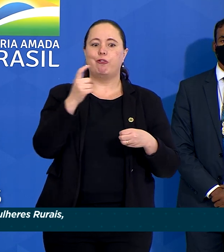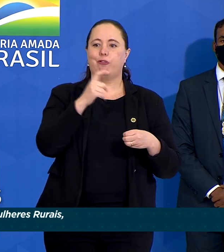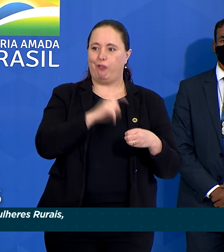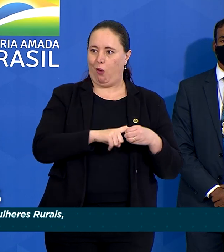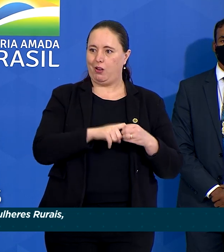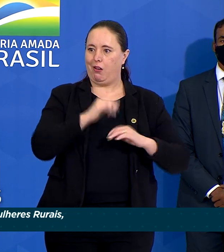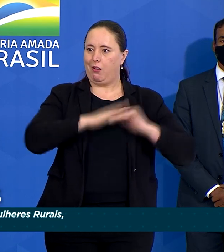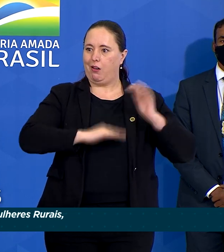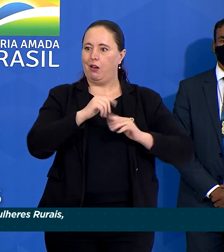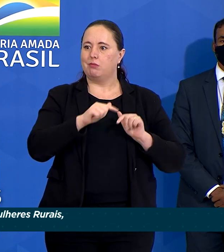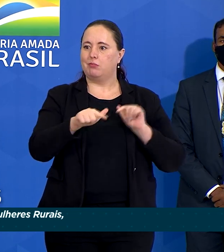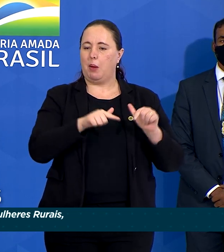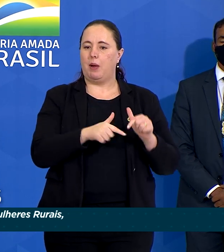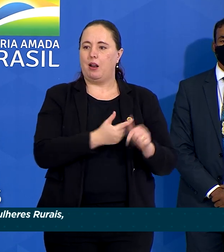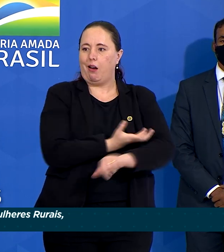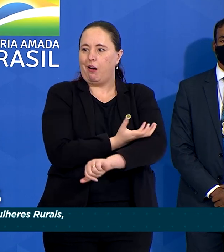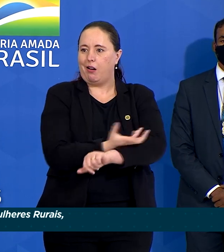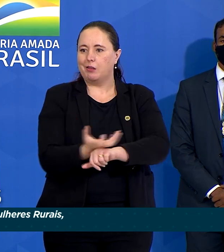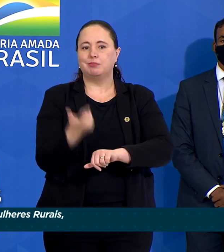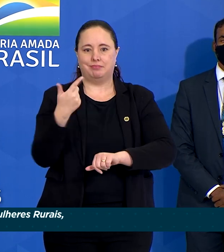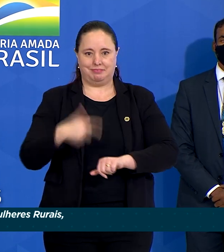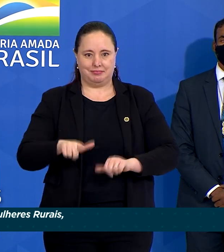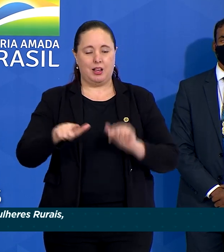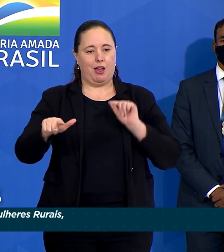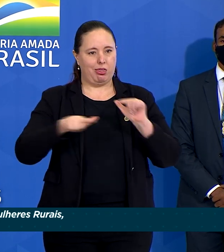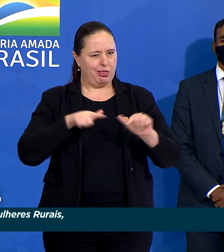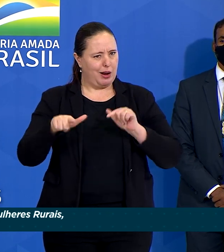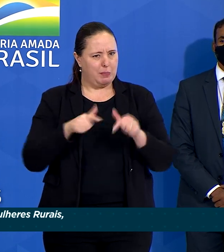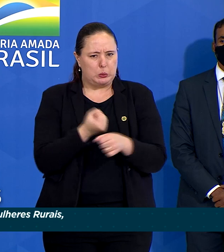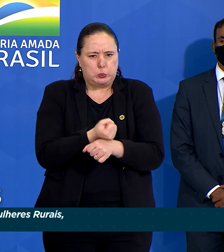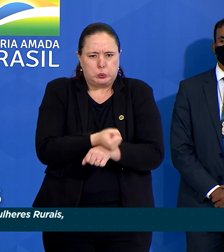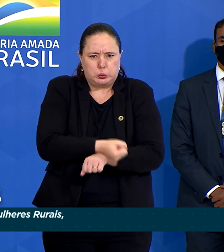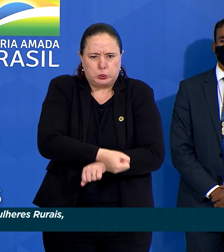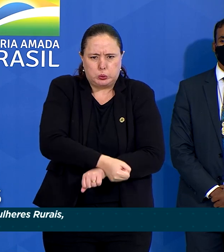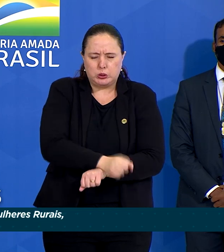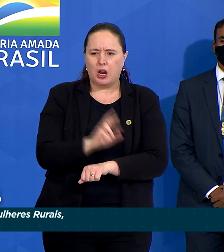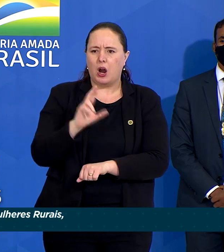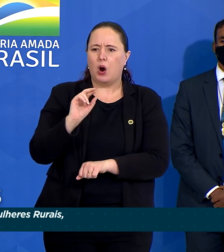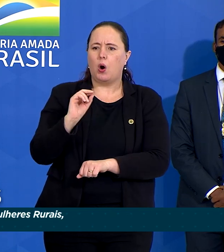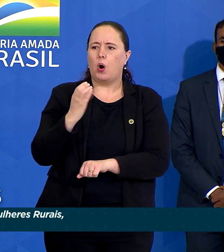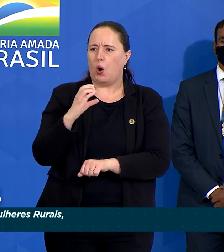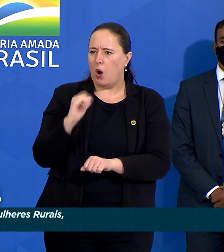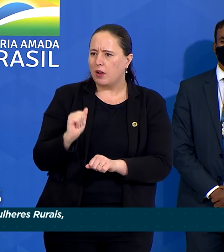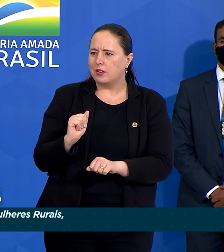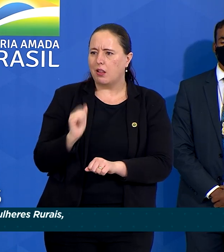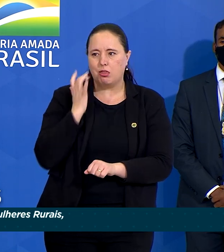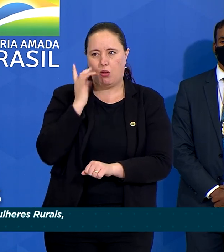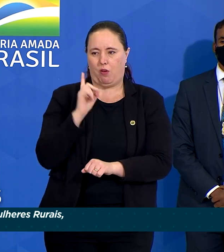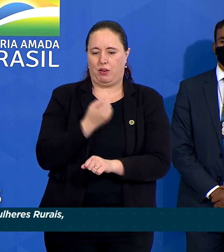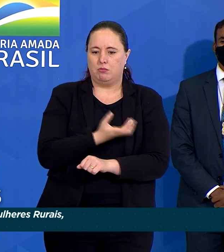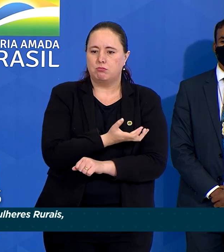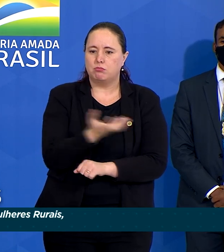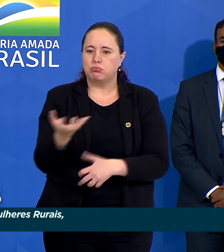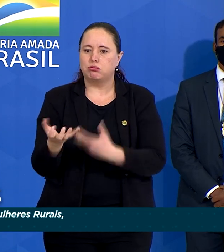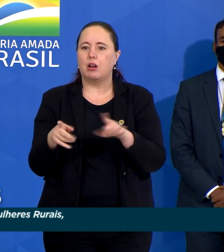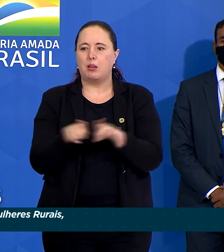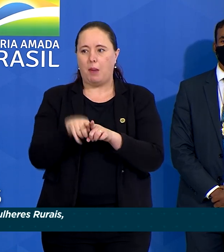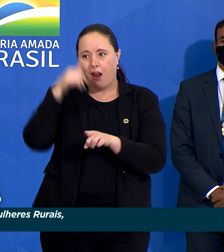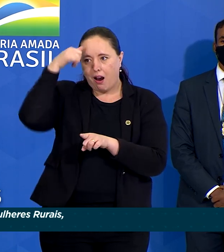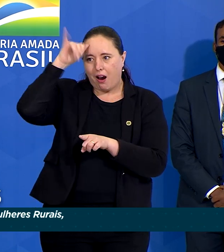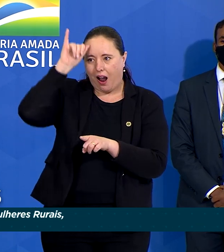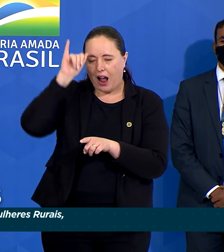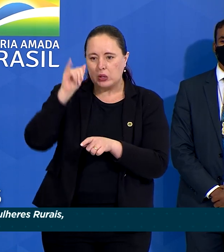para a atividade do campo. Trabalhar na roça, na horta, tocar o gado,